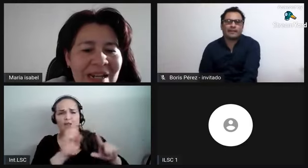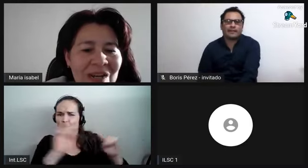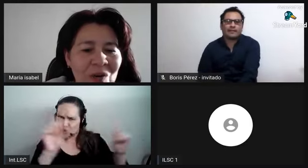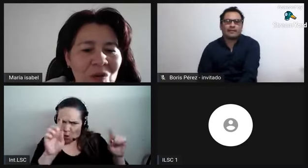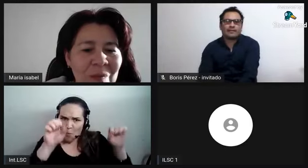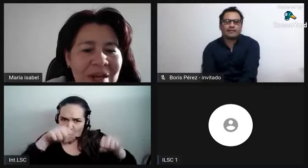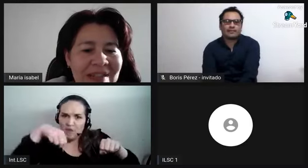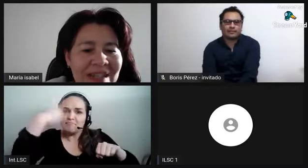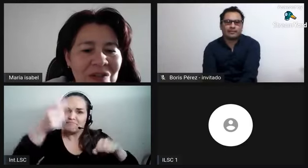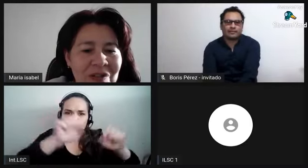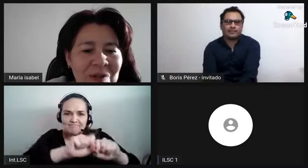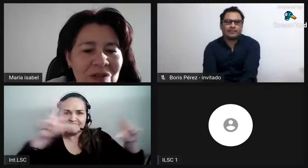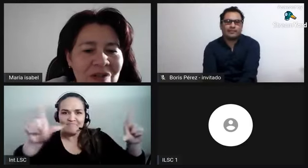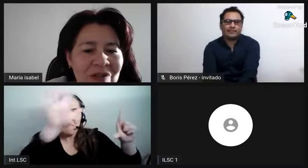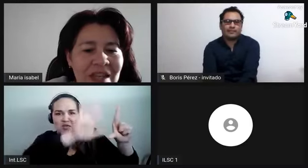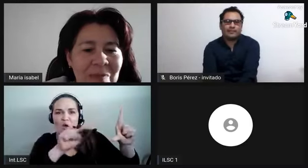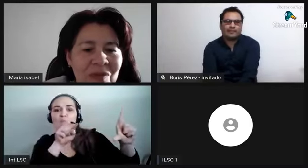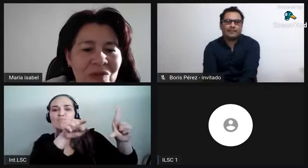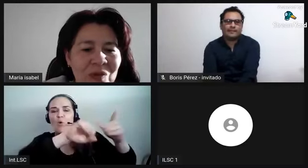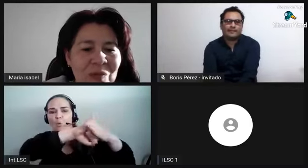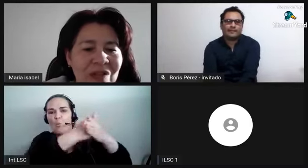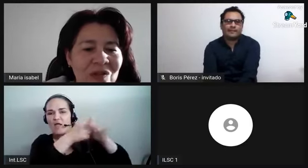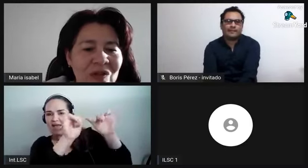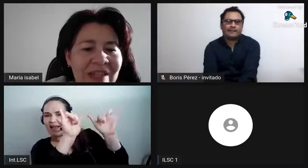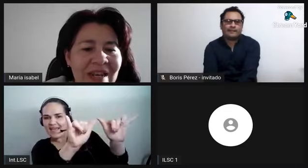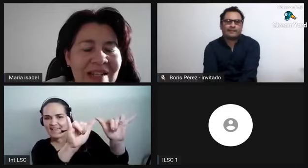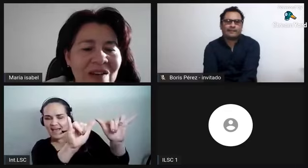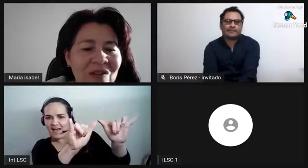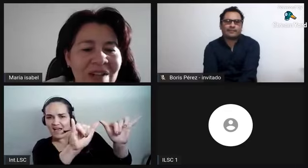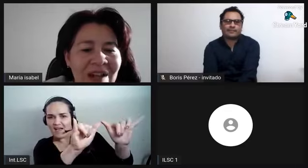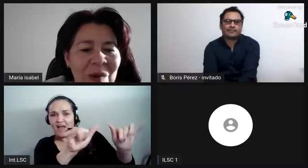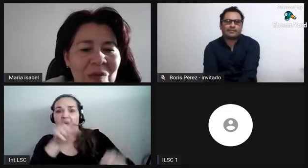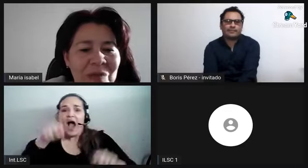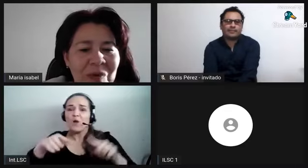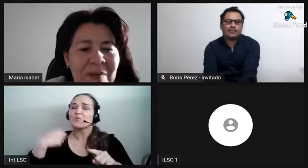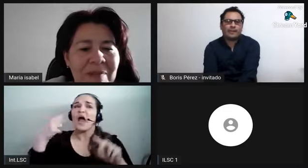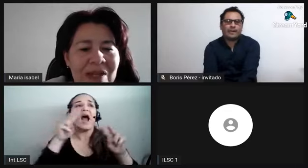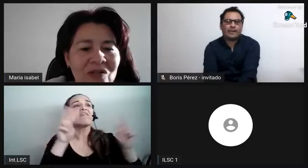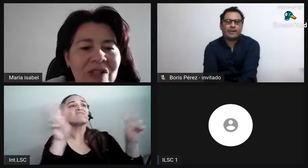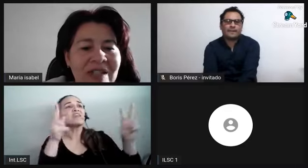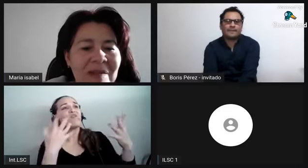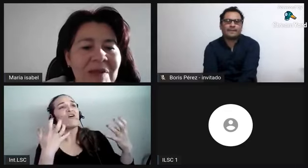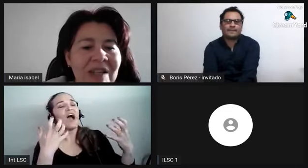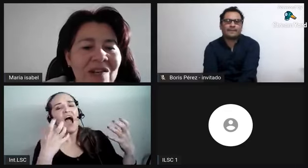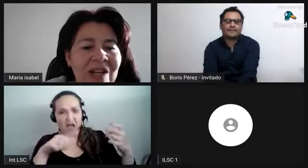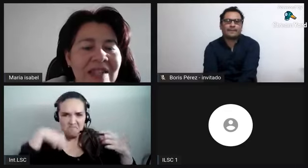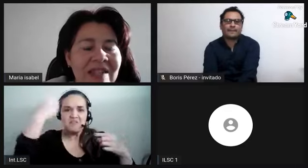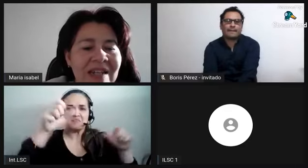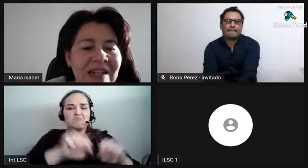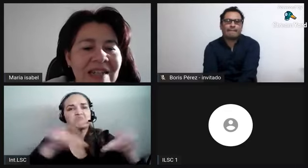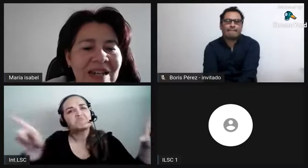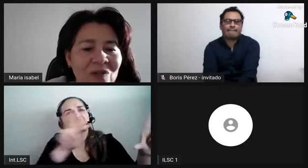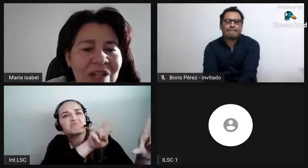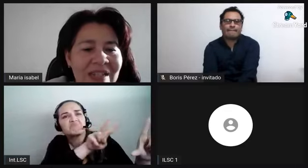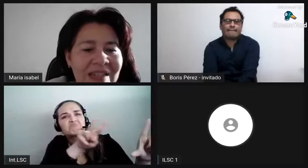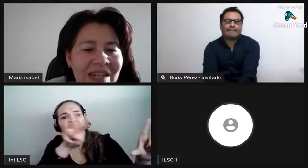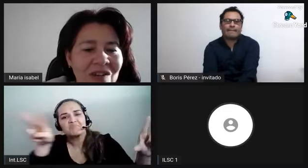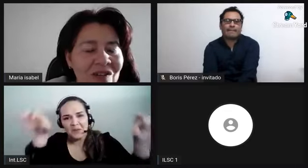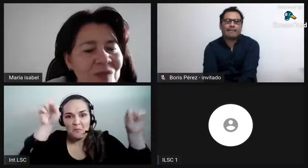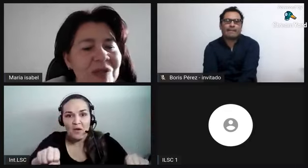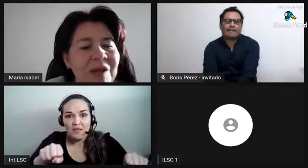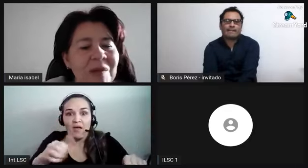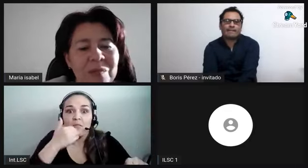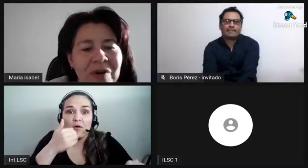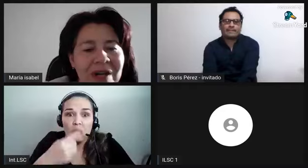perfil, para que lo compartan y otras personas que de pronto no pudieron conectarse hoy, pues puedan verlo. Si se perdieron las tertulias